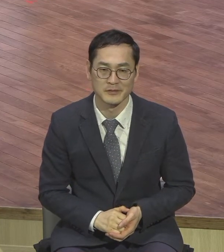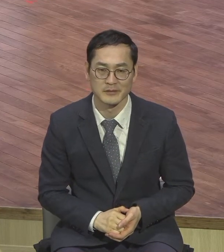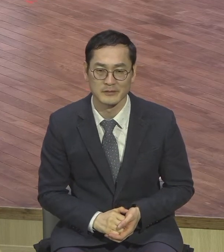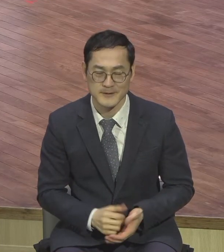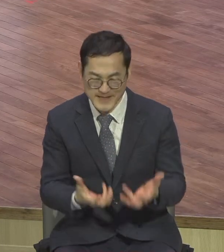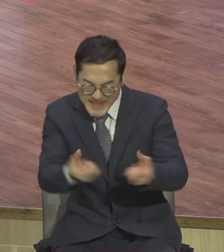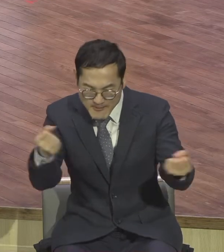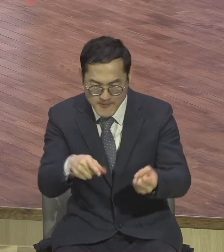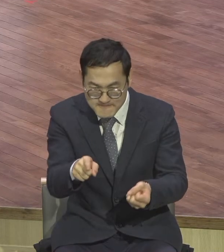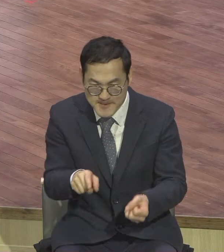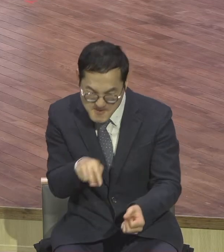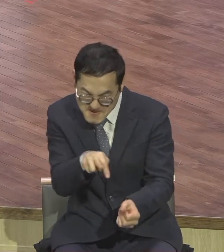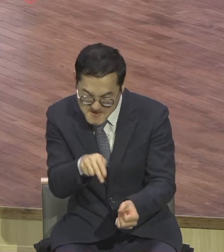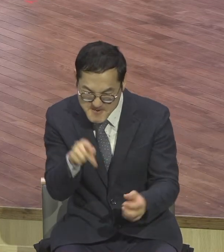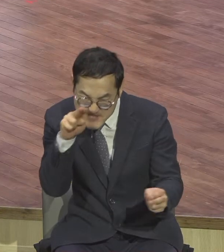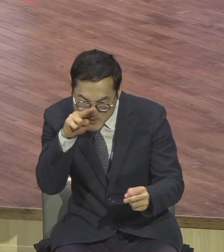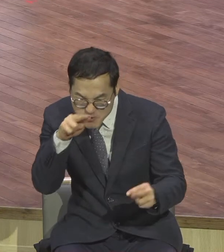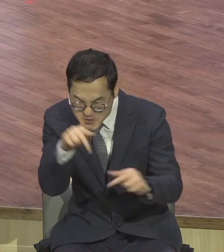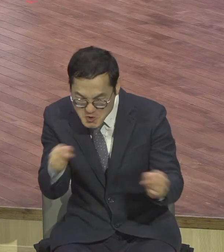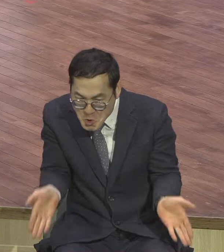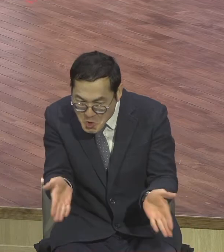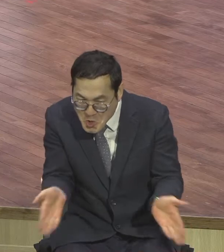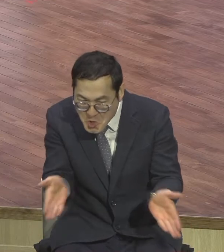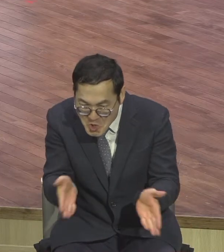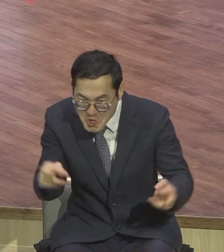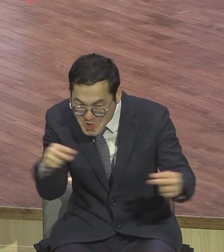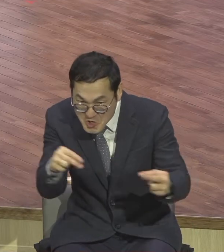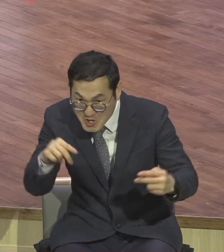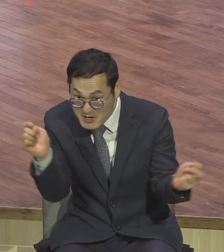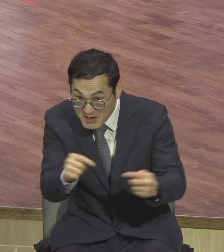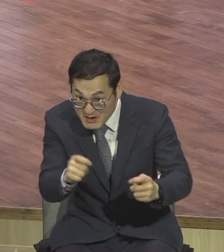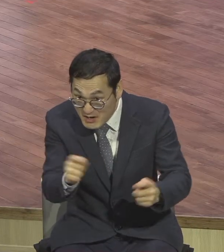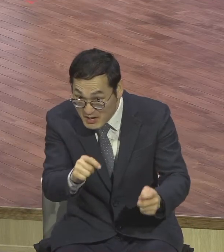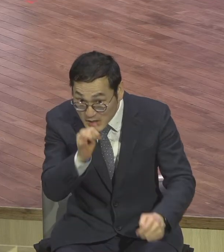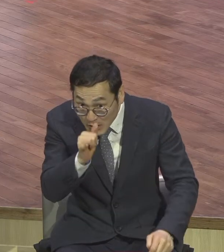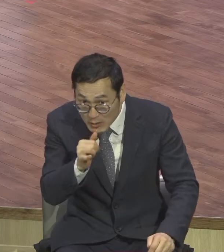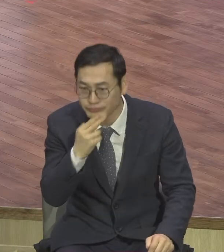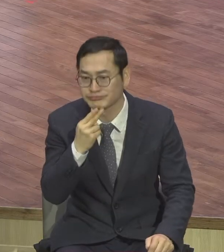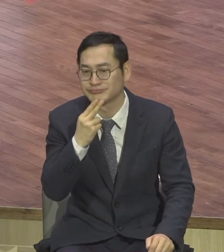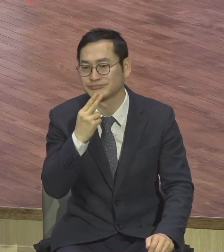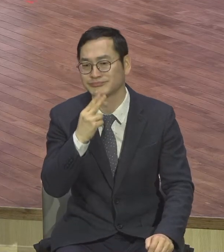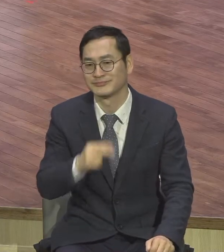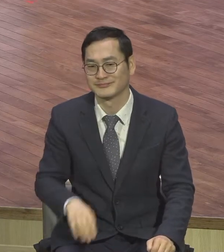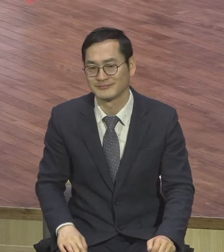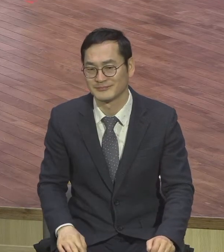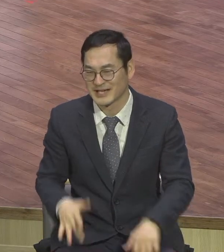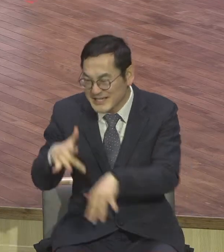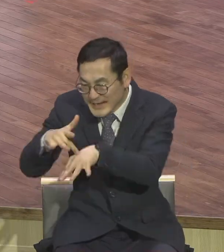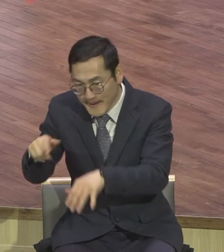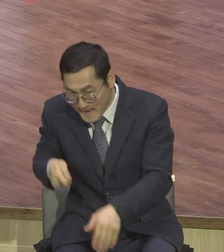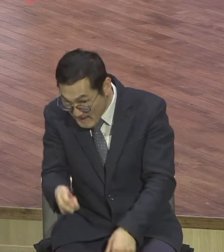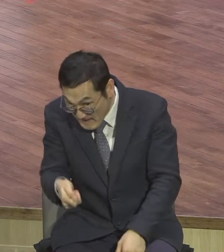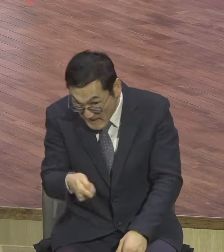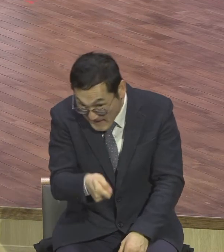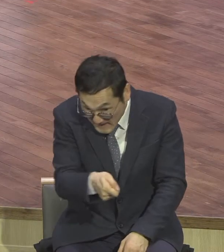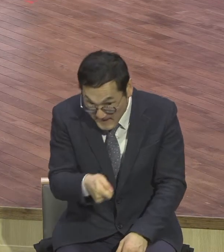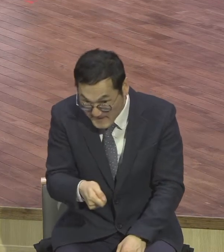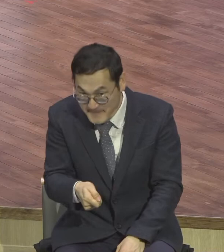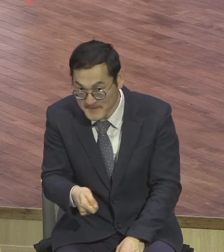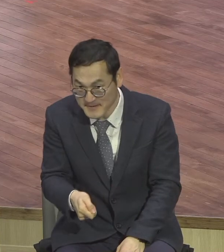안 된다고 해보세요 되는가 그게 안 돼요 우리 교회는 온갖 단임에도 부정적인 말하고